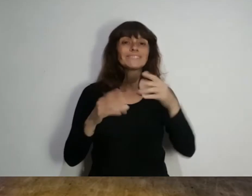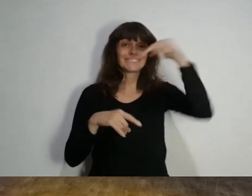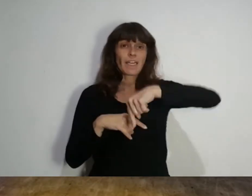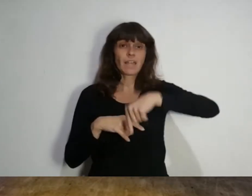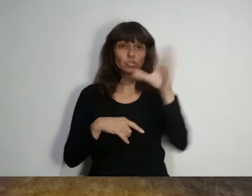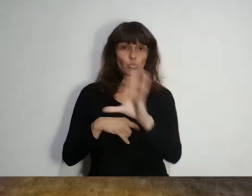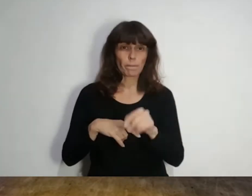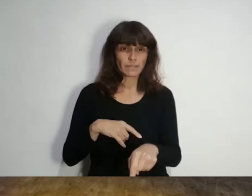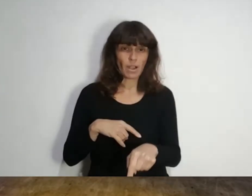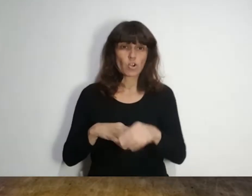patagónicas.